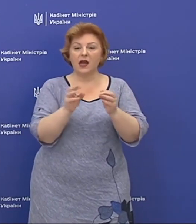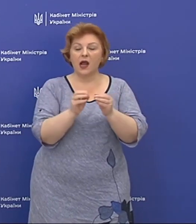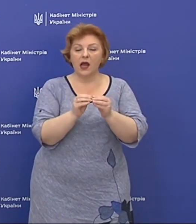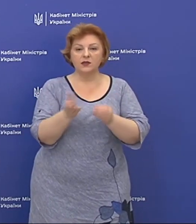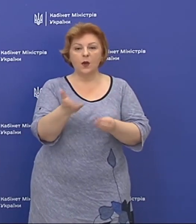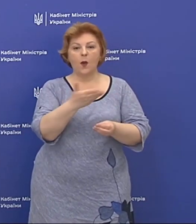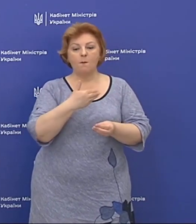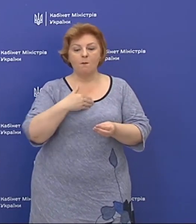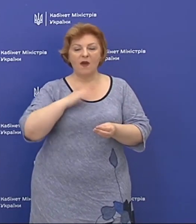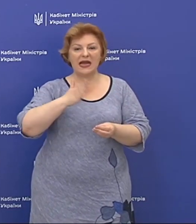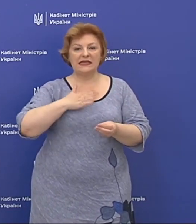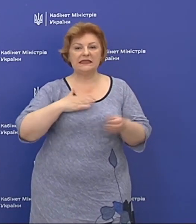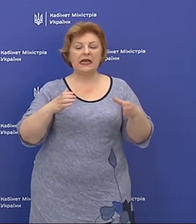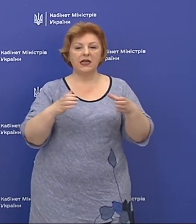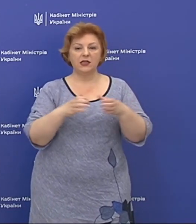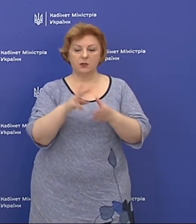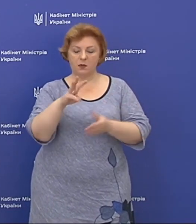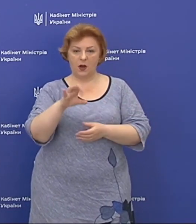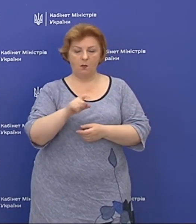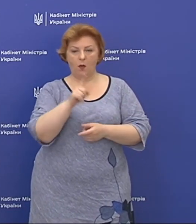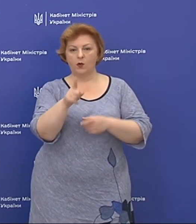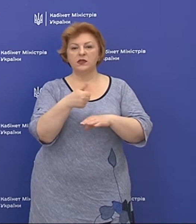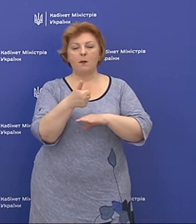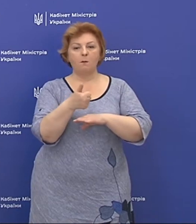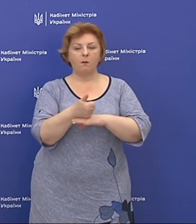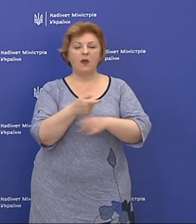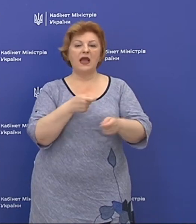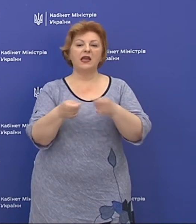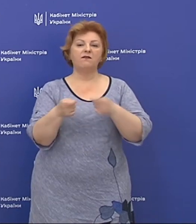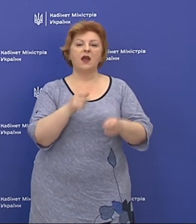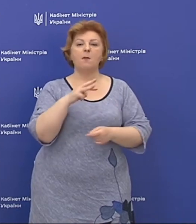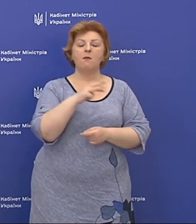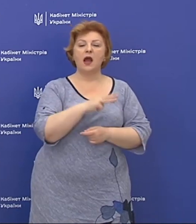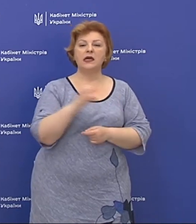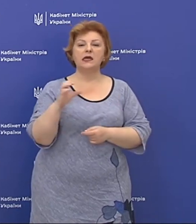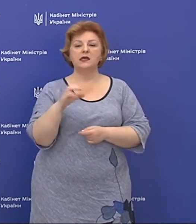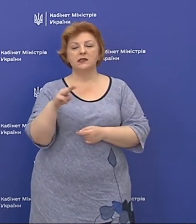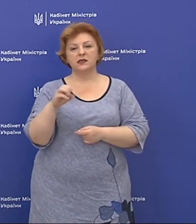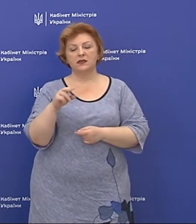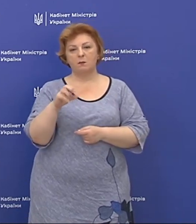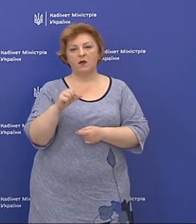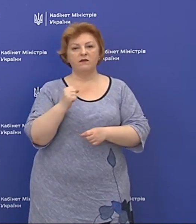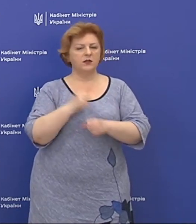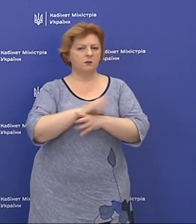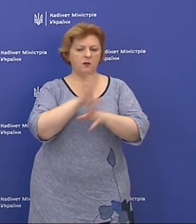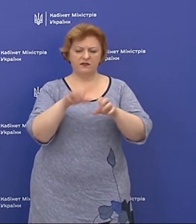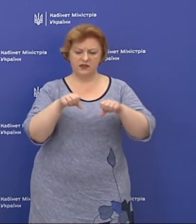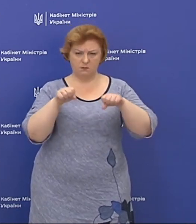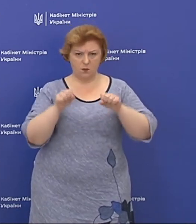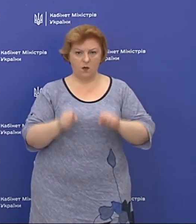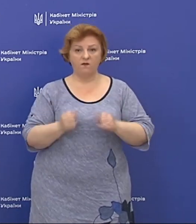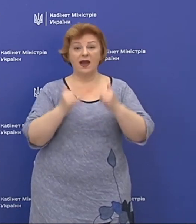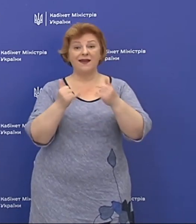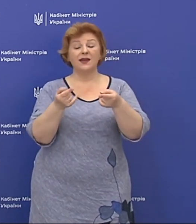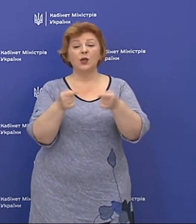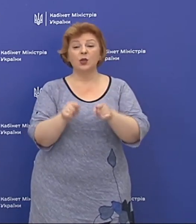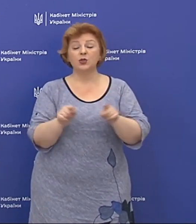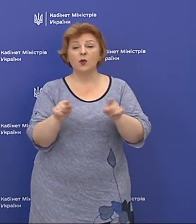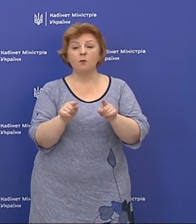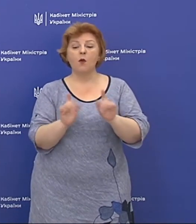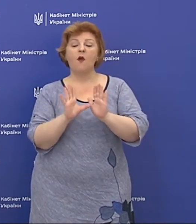ми з нашою командою МОЗу під керівництвом Максима Степанова зробимо все можливе для того, щоб